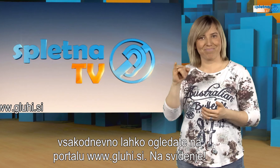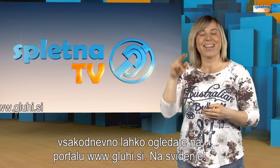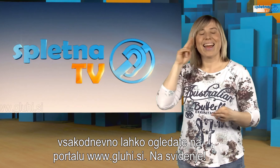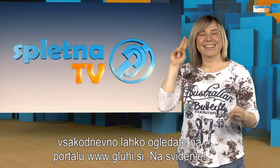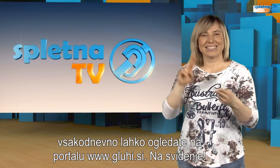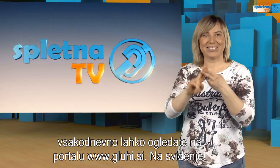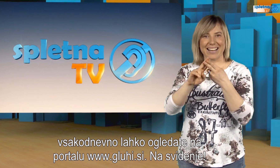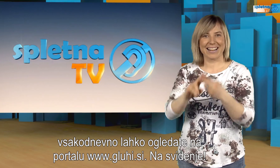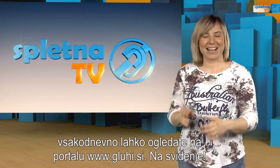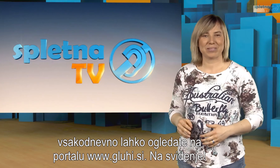Nasvidenje.